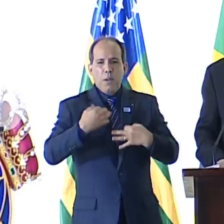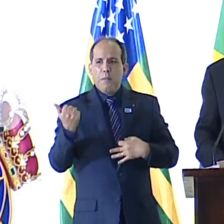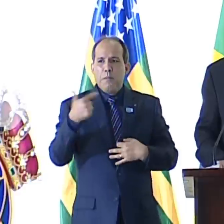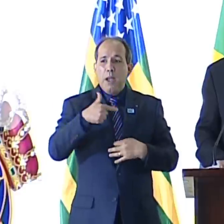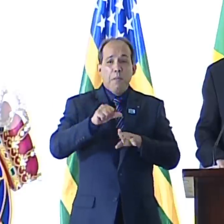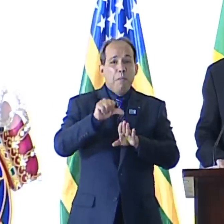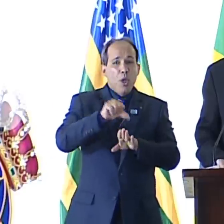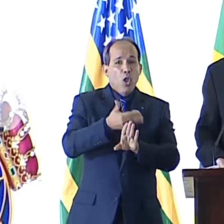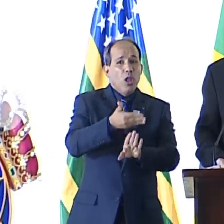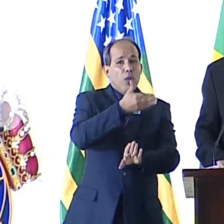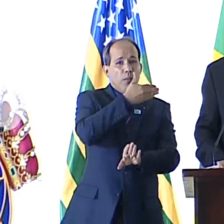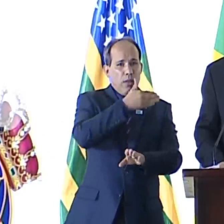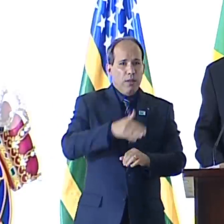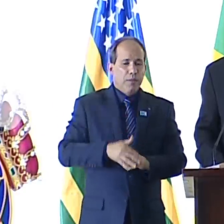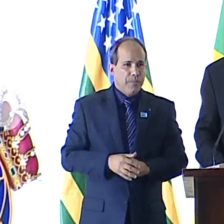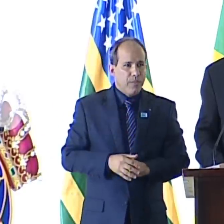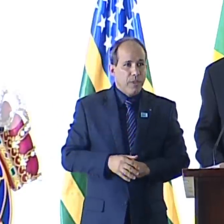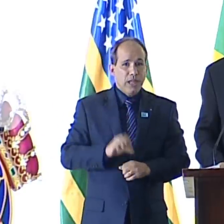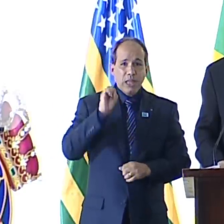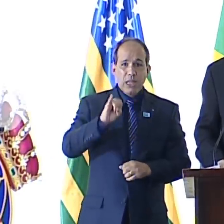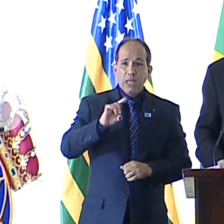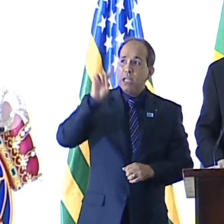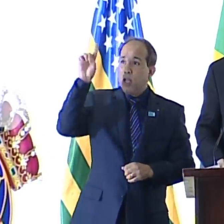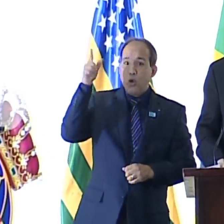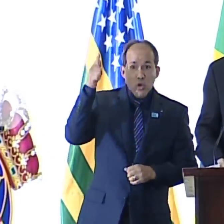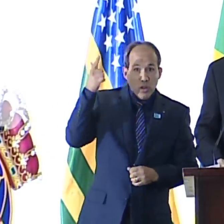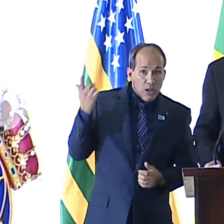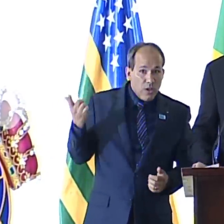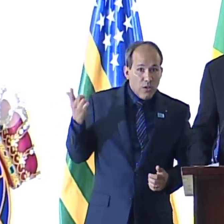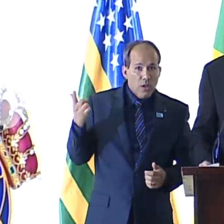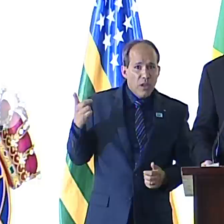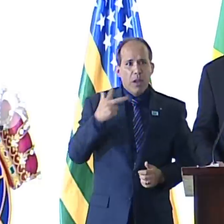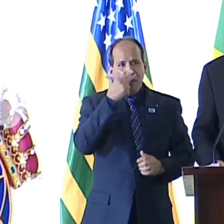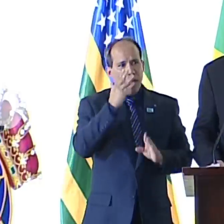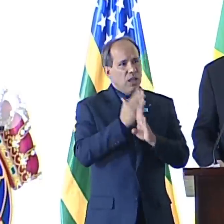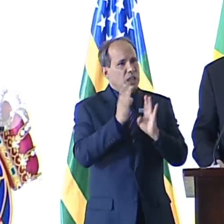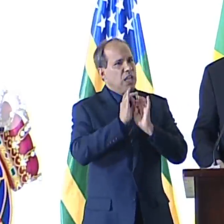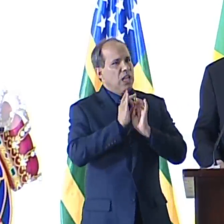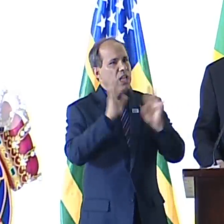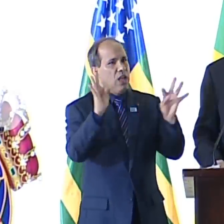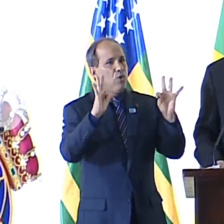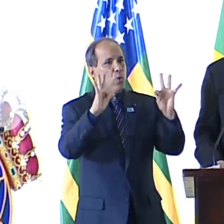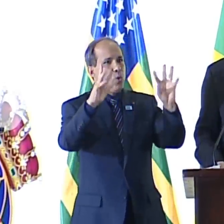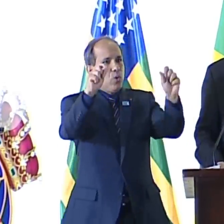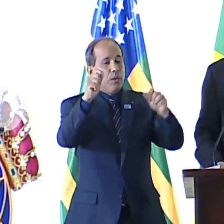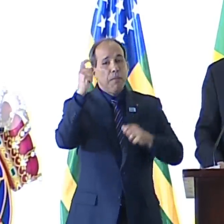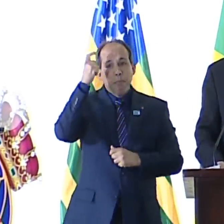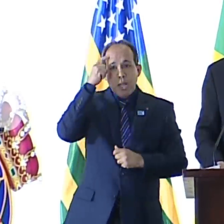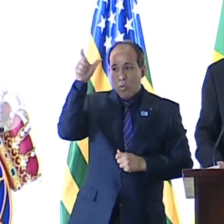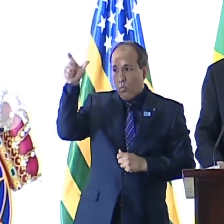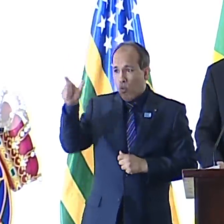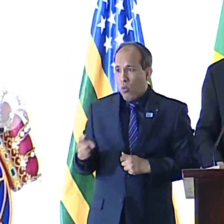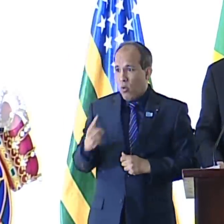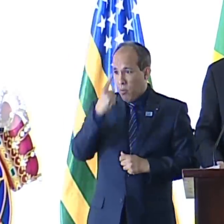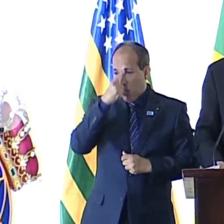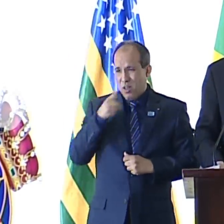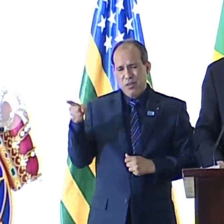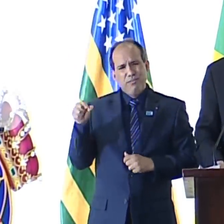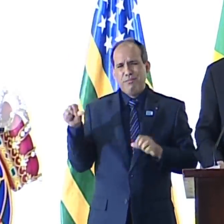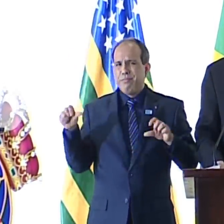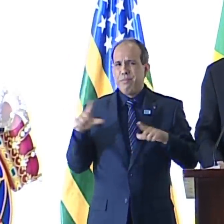era vitoriana. Se Deus não existe, tudo é permitido, pensava o personagem de Dostoiévski, e se deu mal.